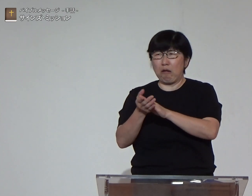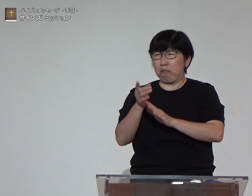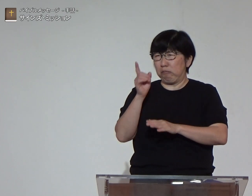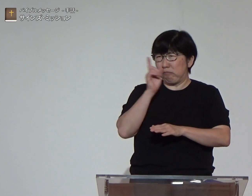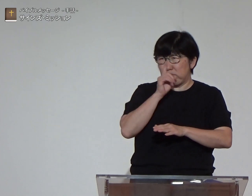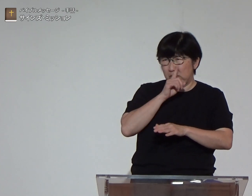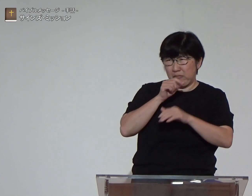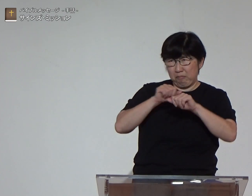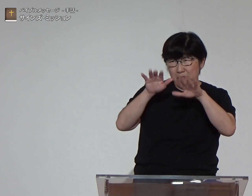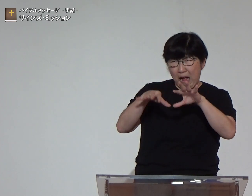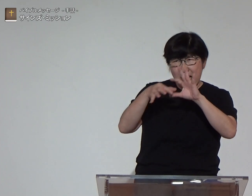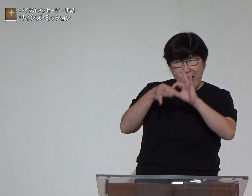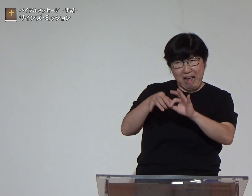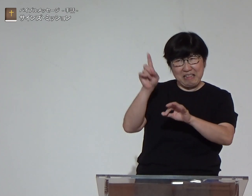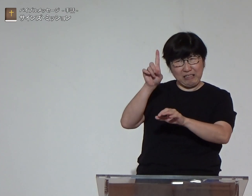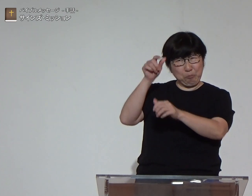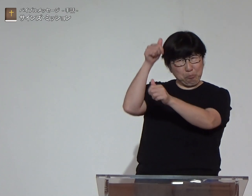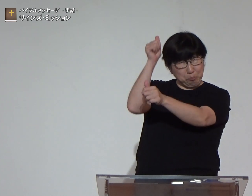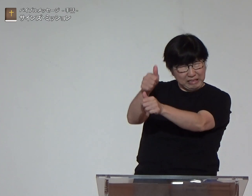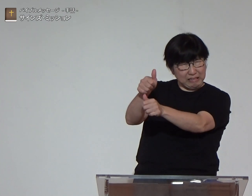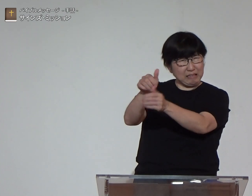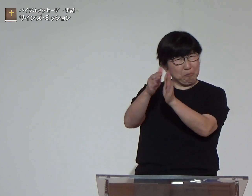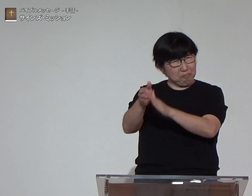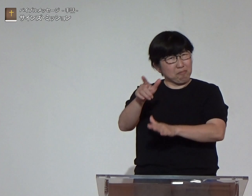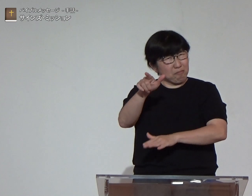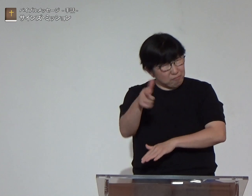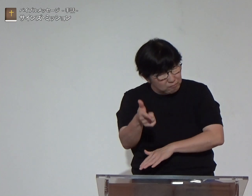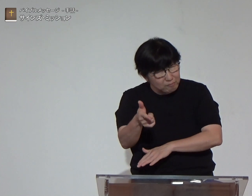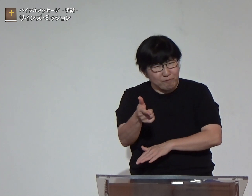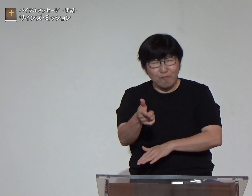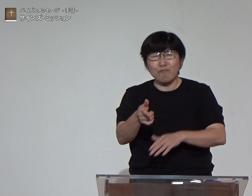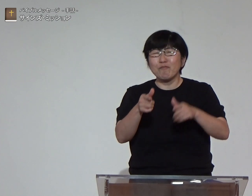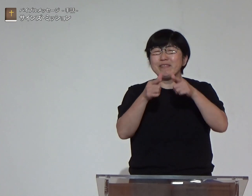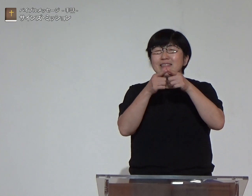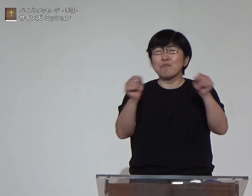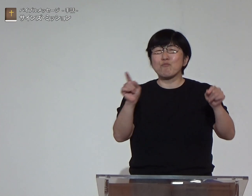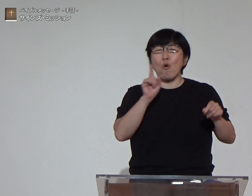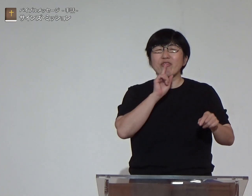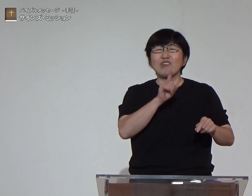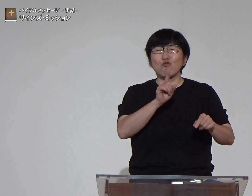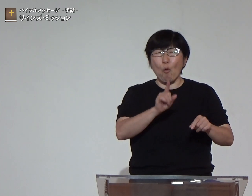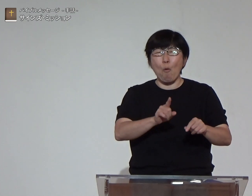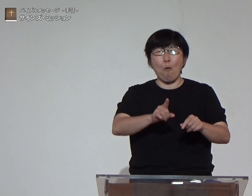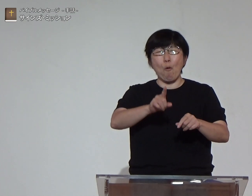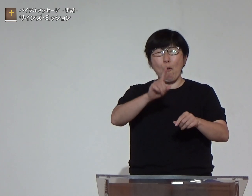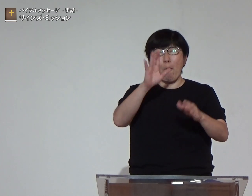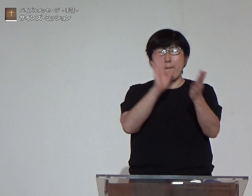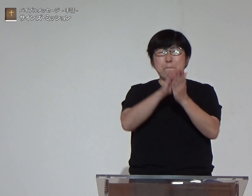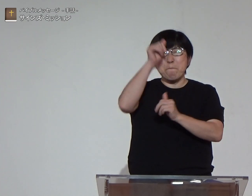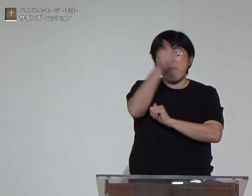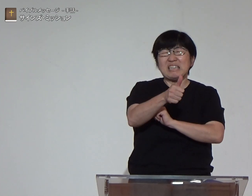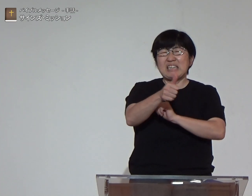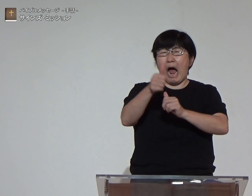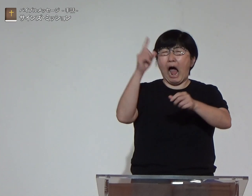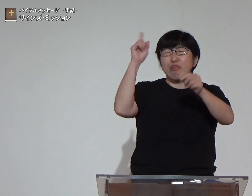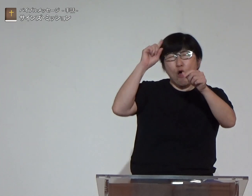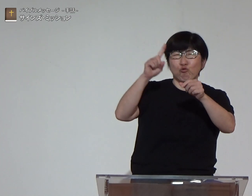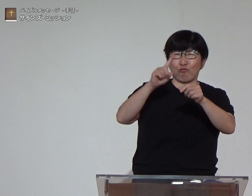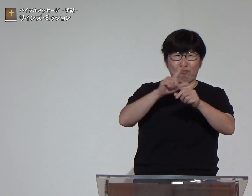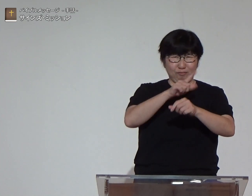のことも亡くなった人たちは何か悪事を行ったから神の罰が下ったのだろうと思ったのです日本で